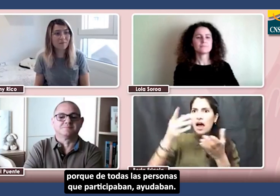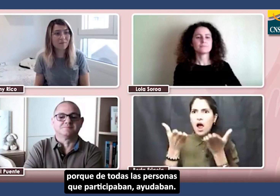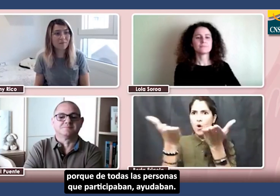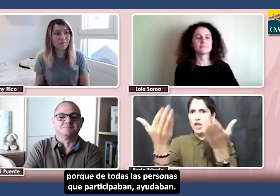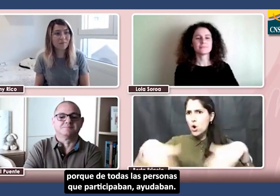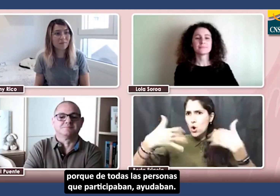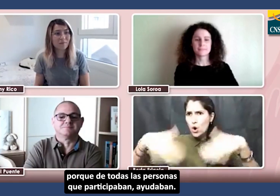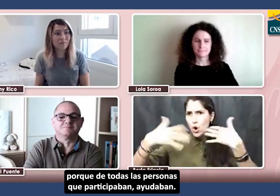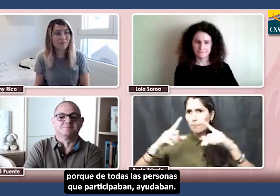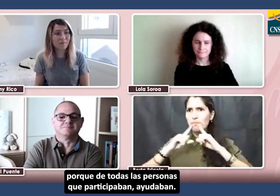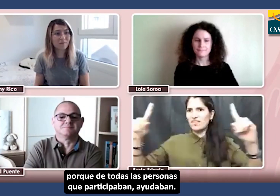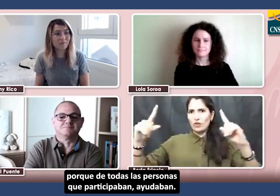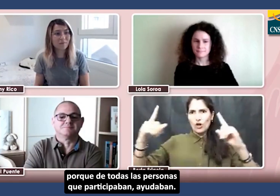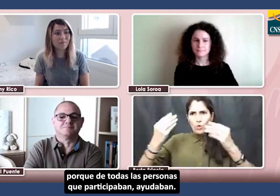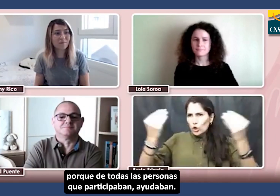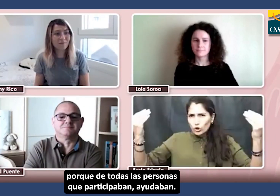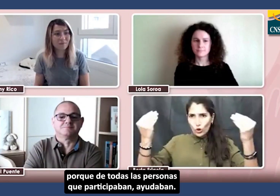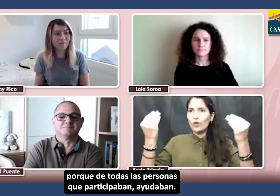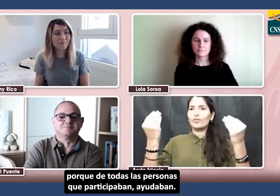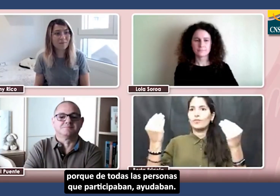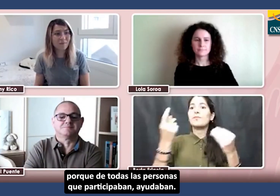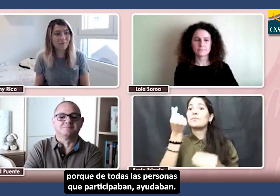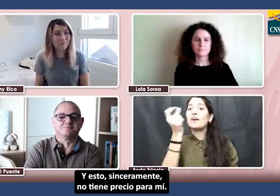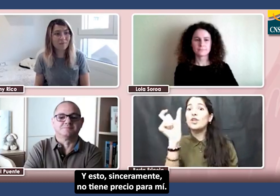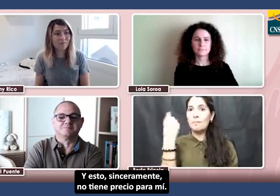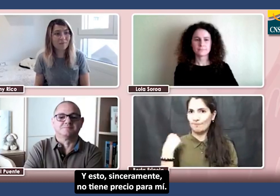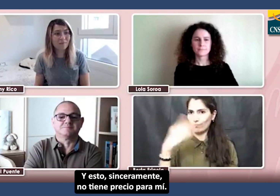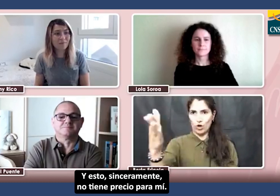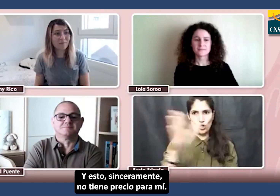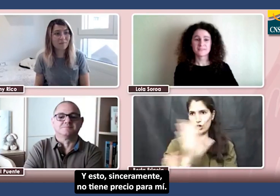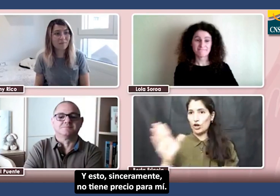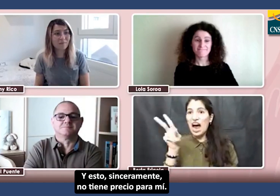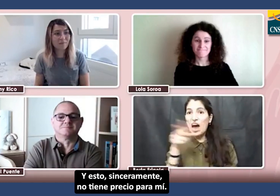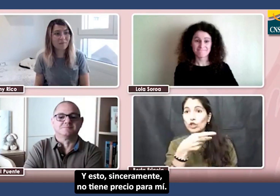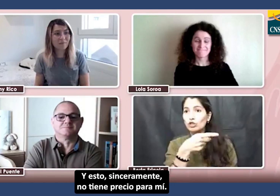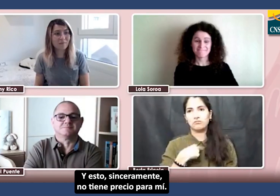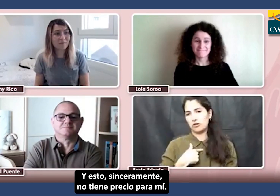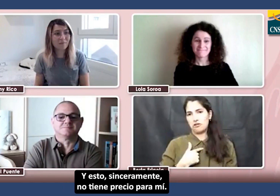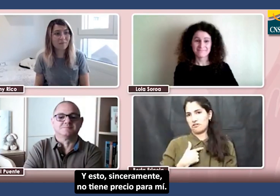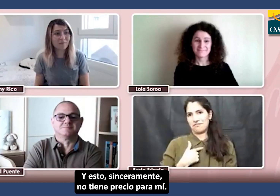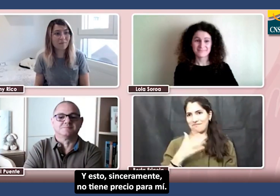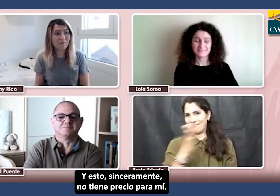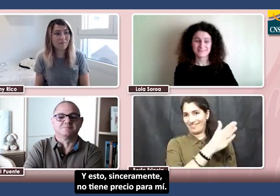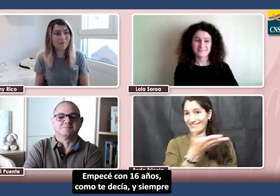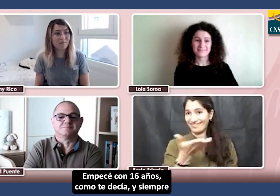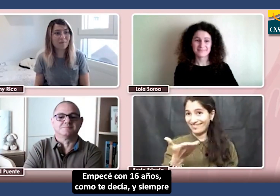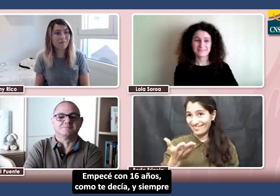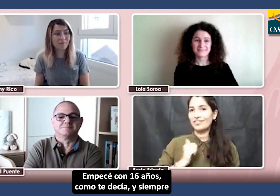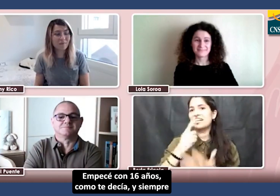ayudaban y esto, sinceramente, no tiene precio para mí. Empecé con 16